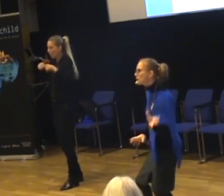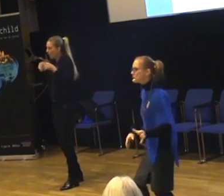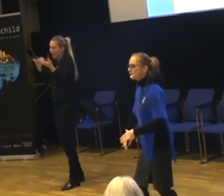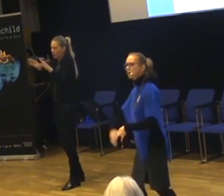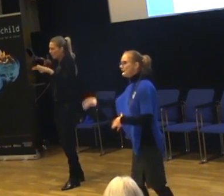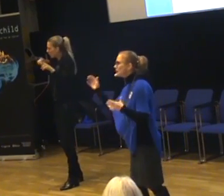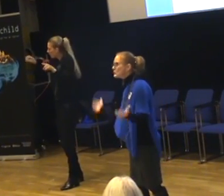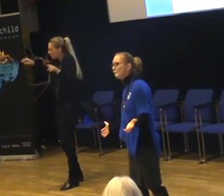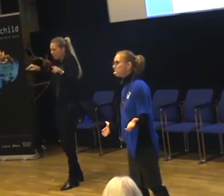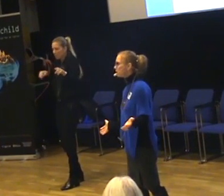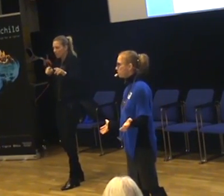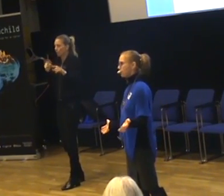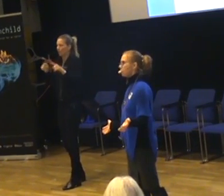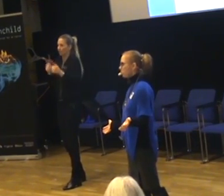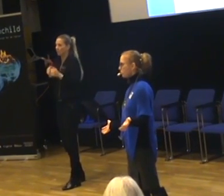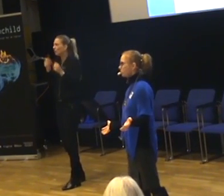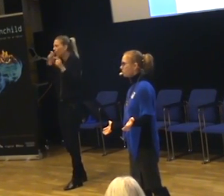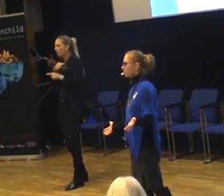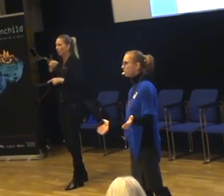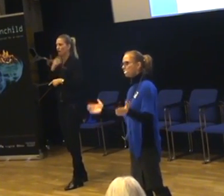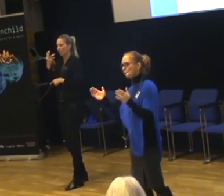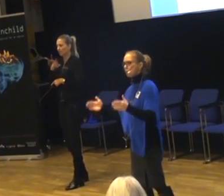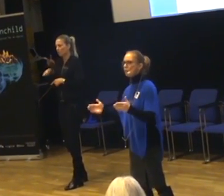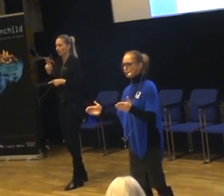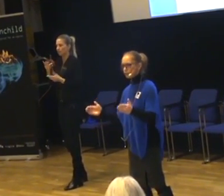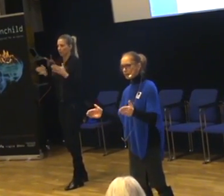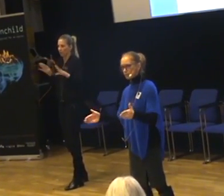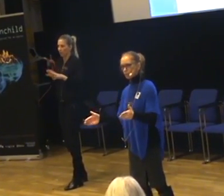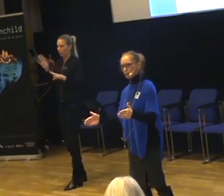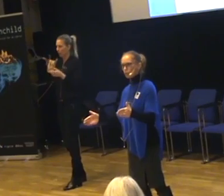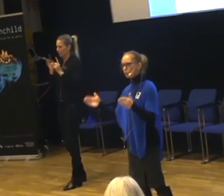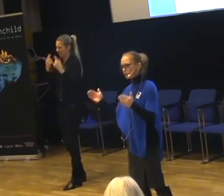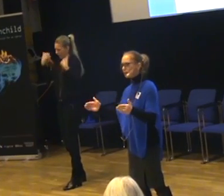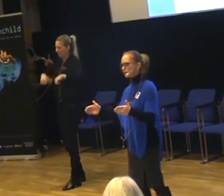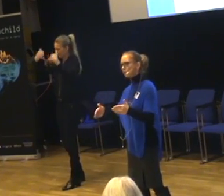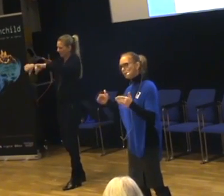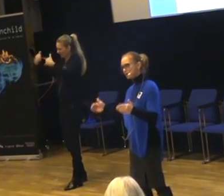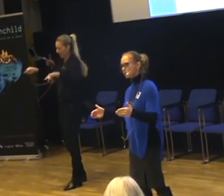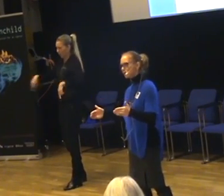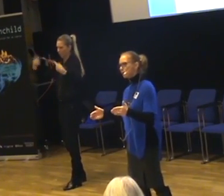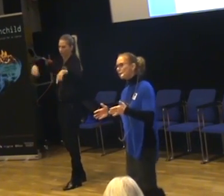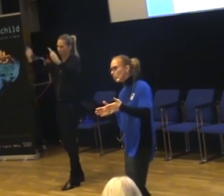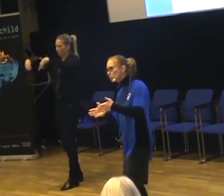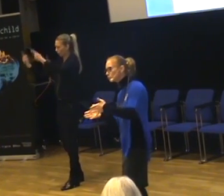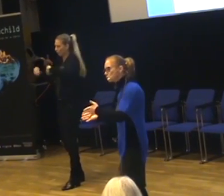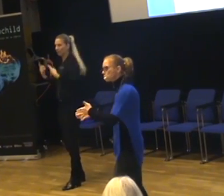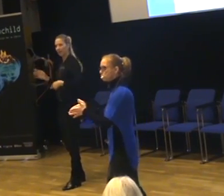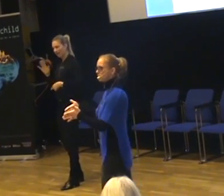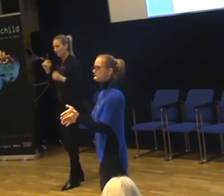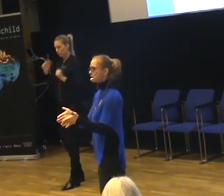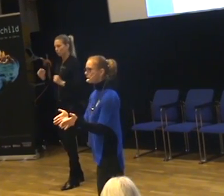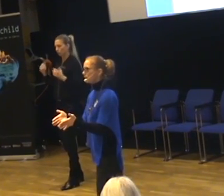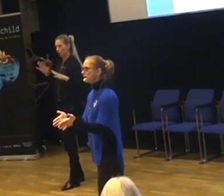rum med olika saker. Det går inte när vi har 30 barn. Därför att då kommer vi att få slagsmål och konflikter och massa olika grejer. Utan vi måste